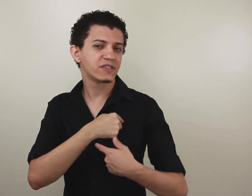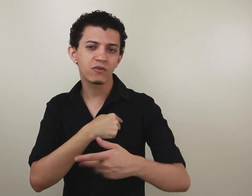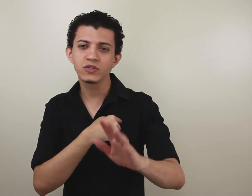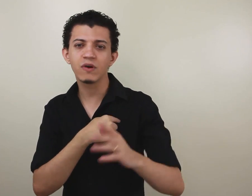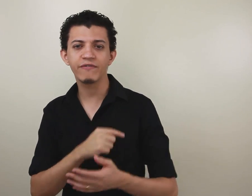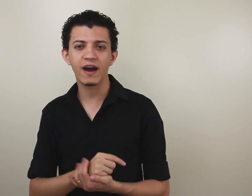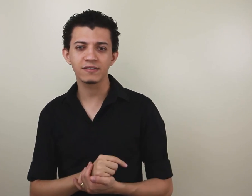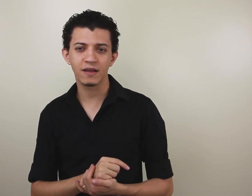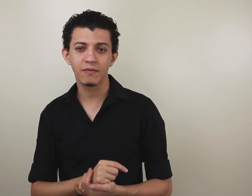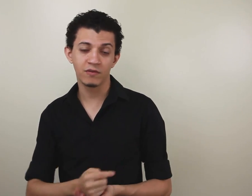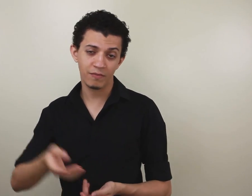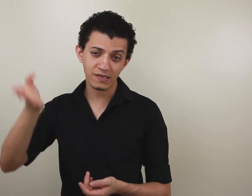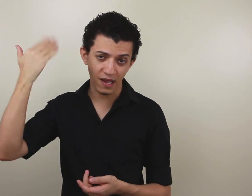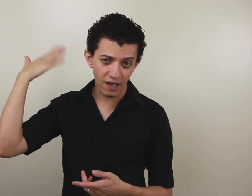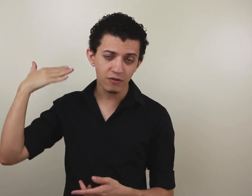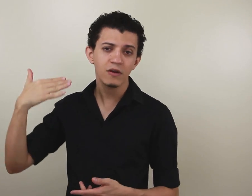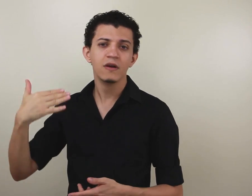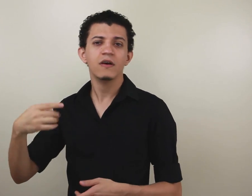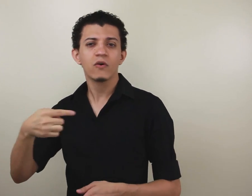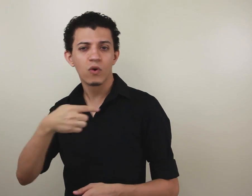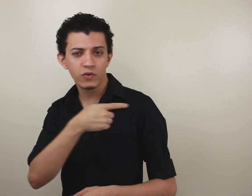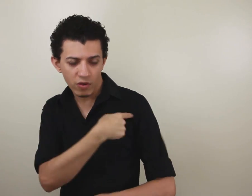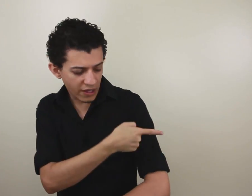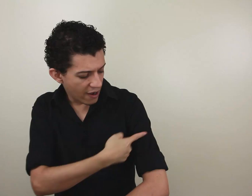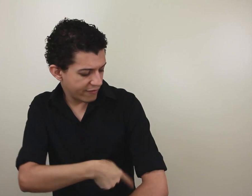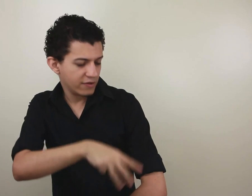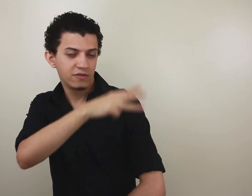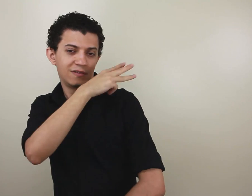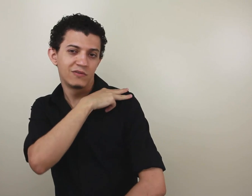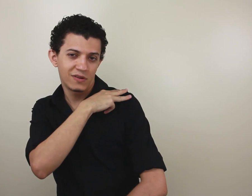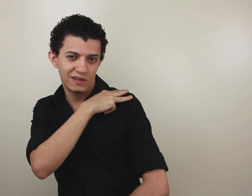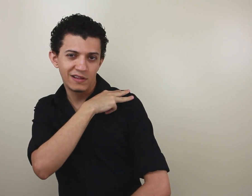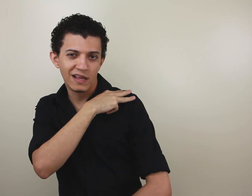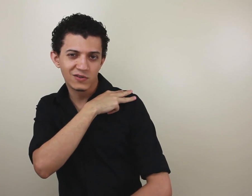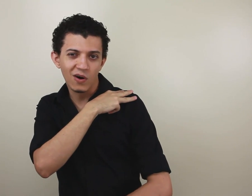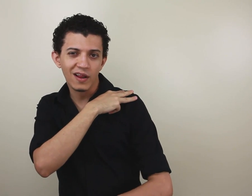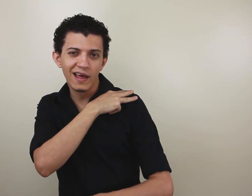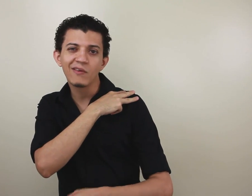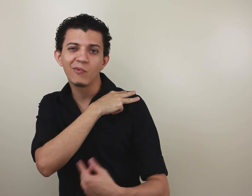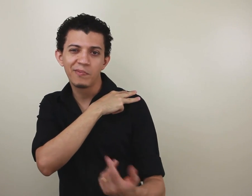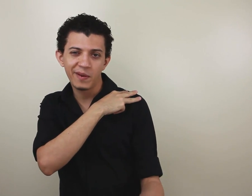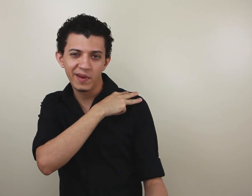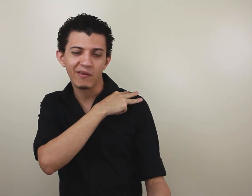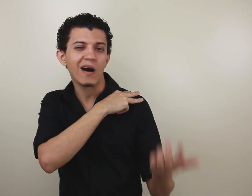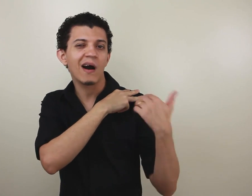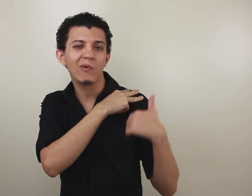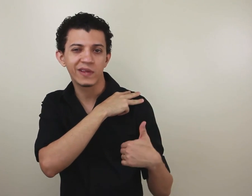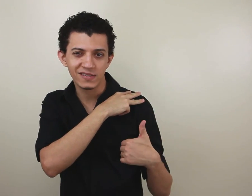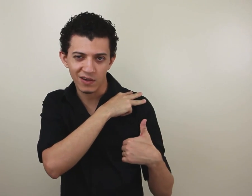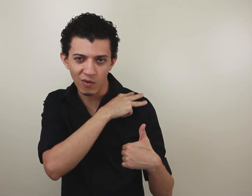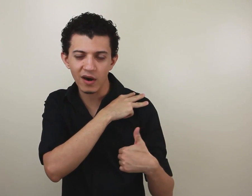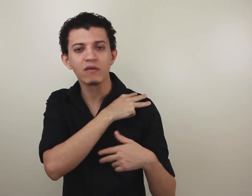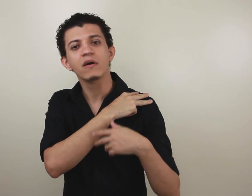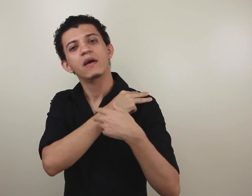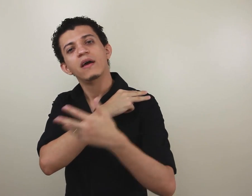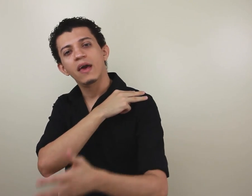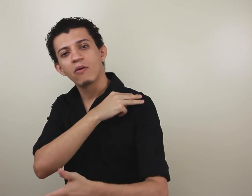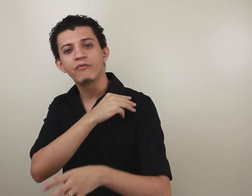você continua a frase, né? No passado, quando eu estava na escola, no primeiro aula, terceiro ano, eu